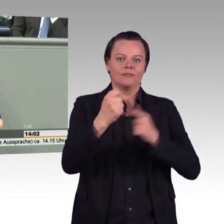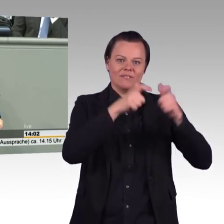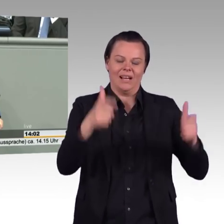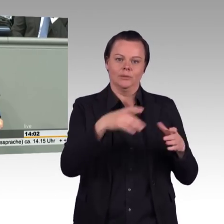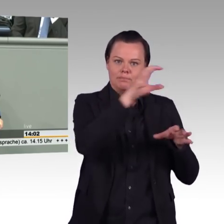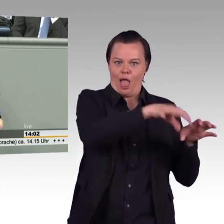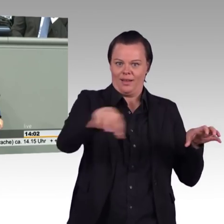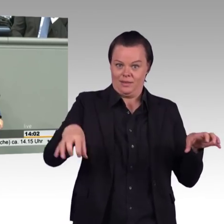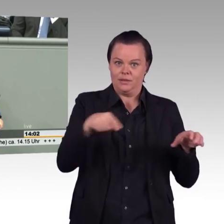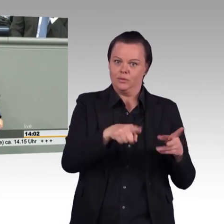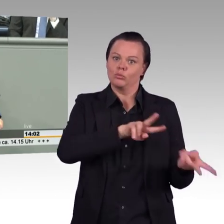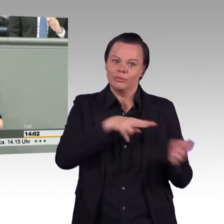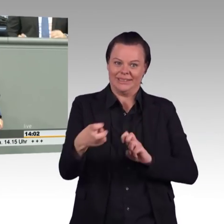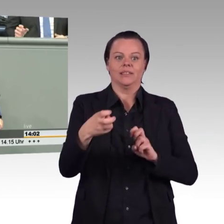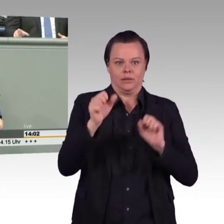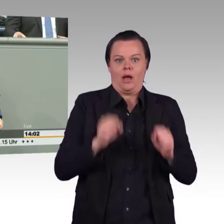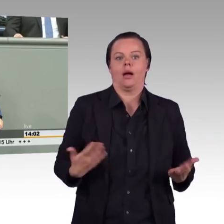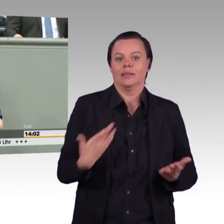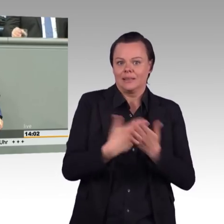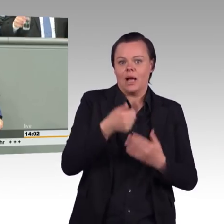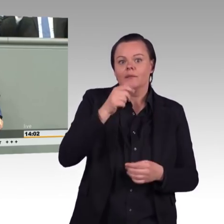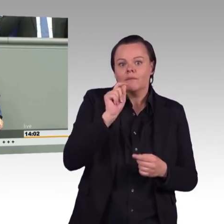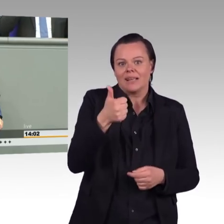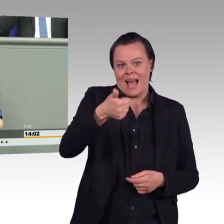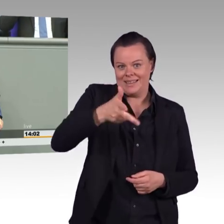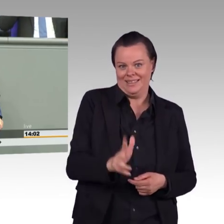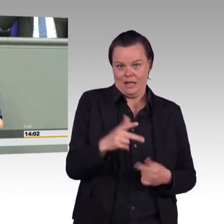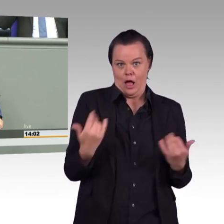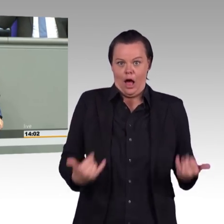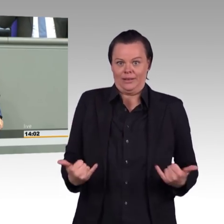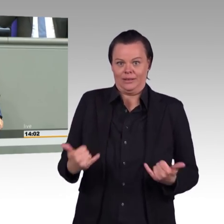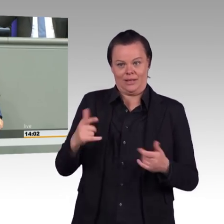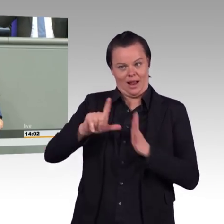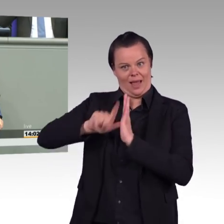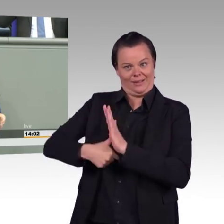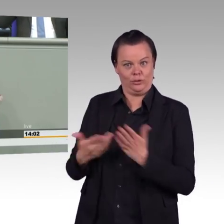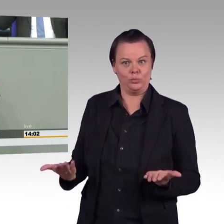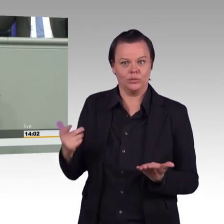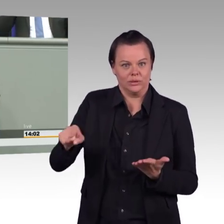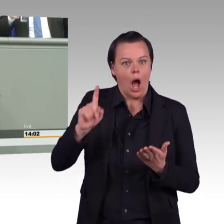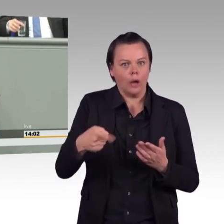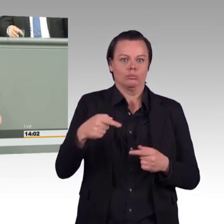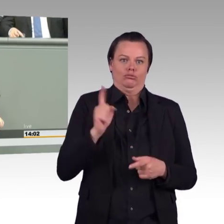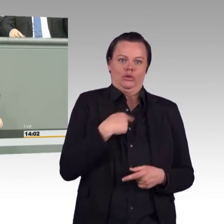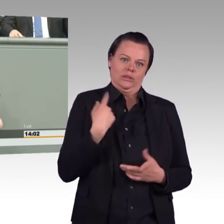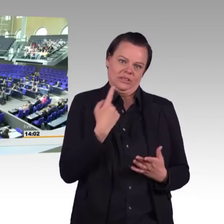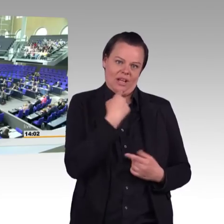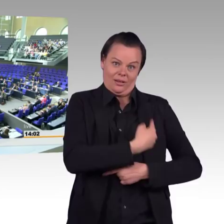Tonne CO2 einsparen. Ich finde das ehrlich gesagt ein bisschen zynisch, weil wir müssen das mit den Beschäftigten machen. Das sind zwei Seiten einer Medaille.